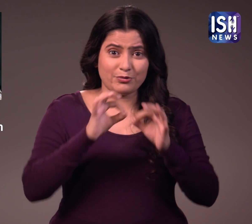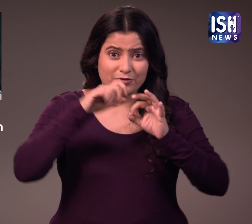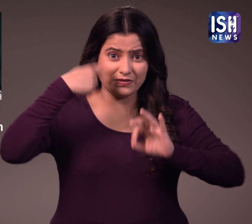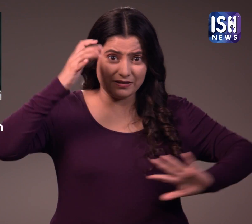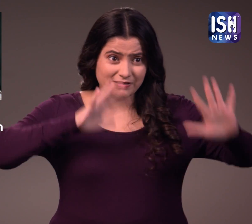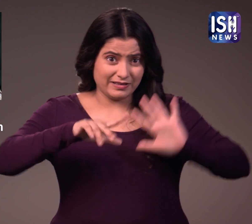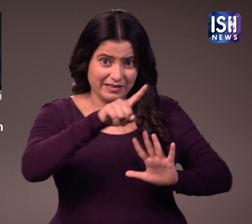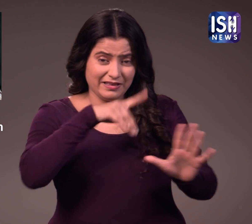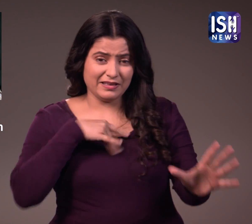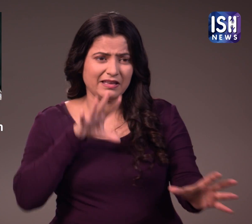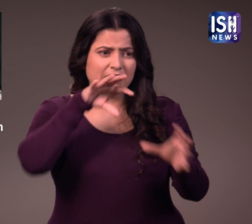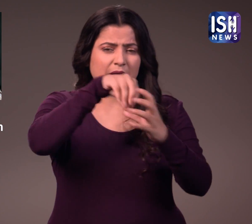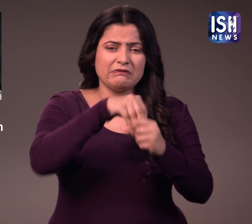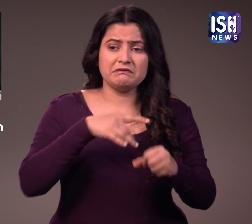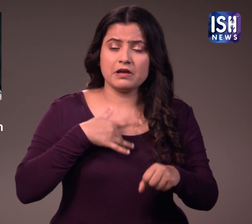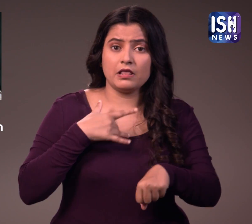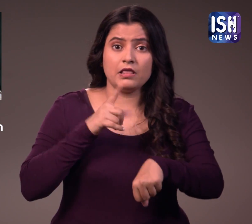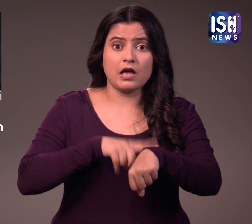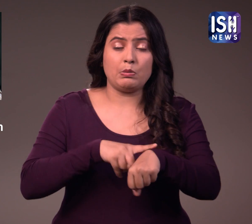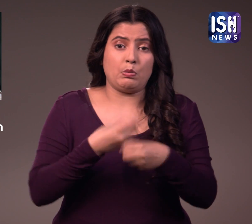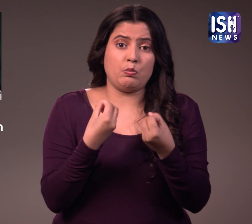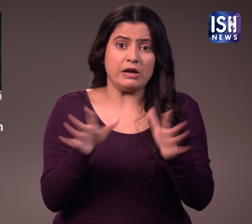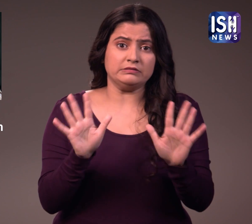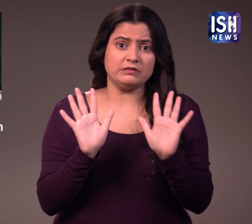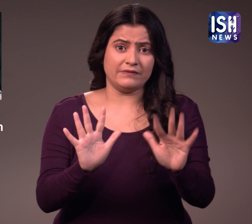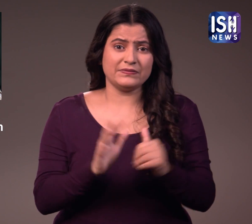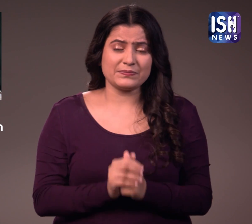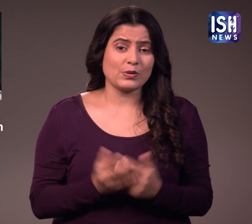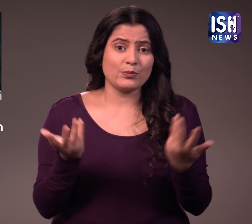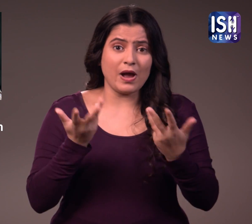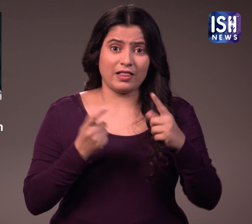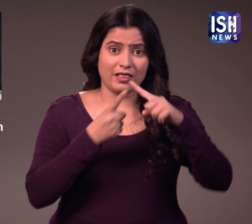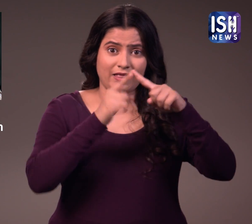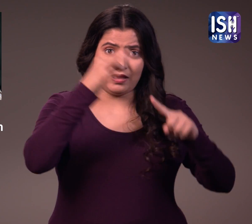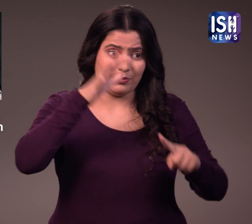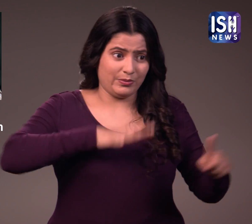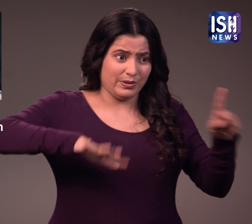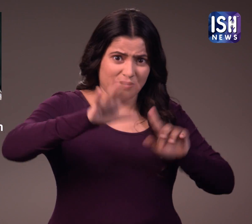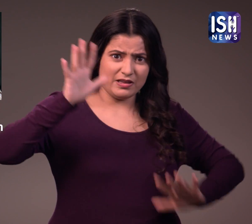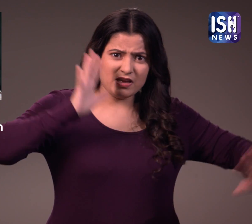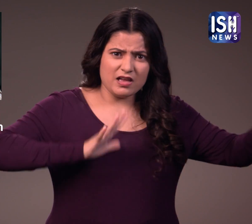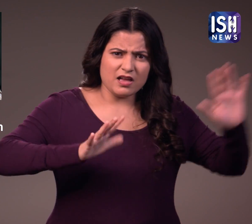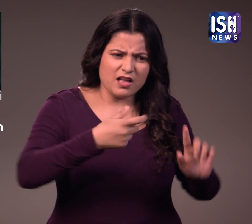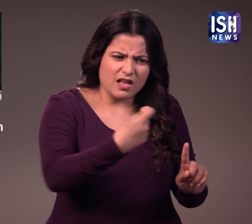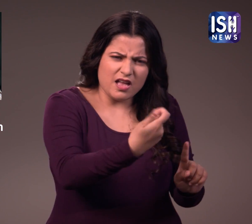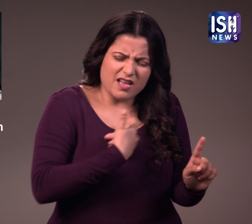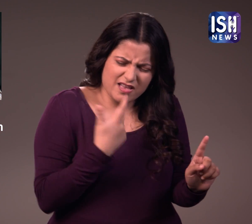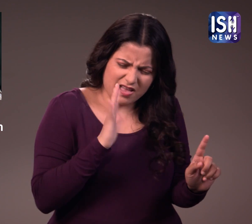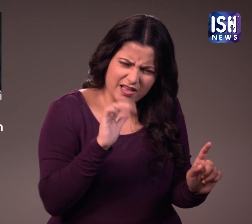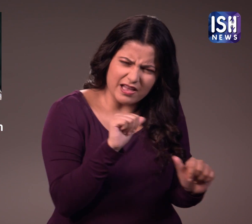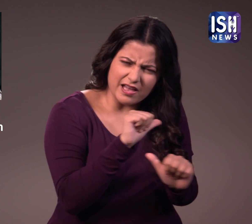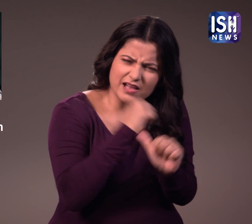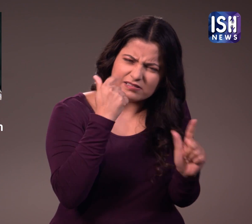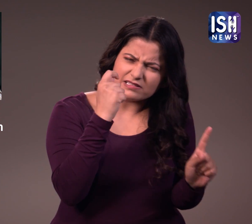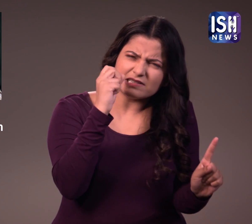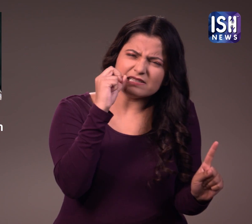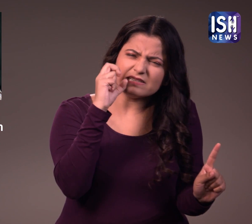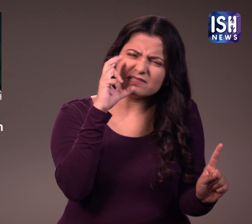वह बॉलिवुड फिल्म उद्योग में अपना समय पर बाद नहीं करना चाते हैं क्योंकि वे उन्हें पुक्तान नहीं कर सकते